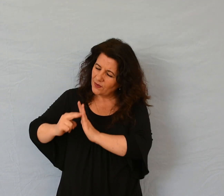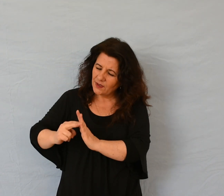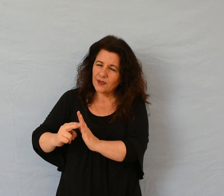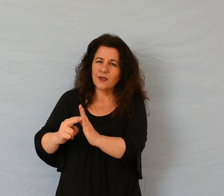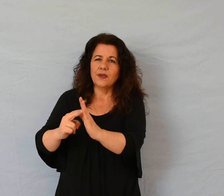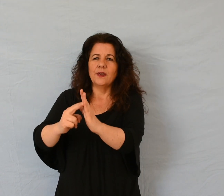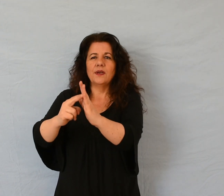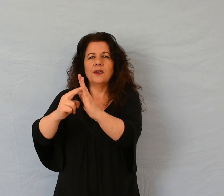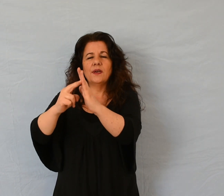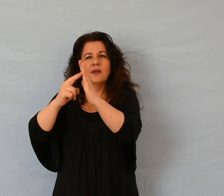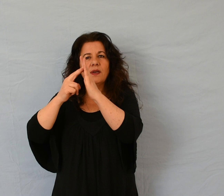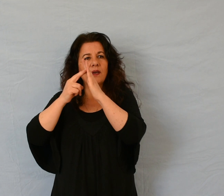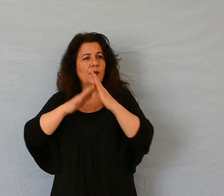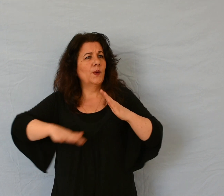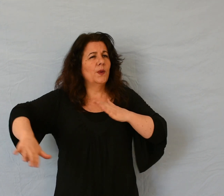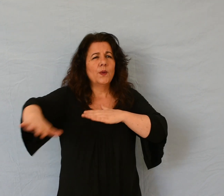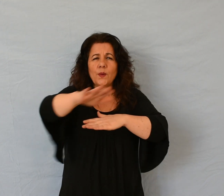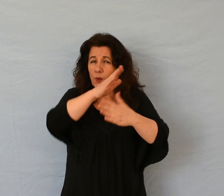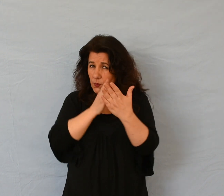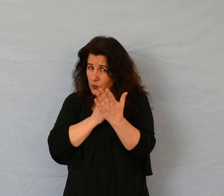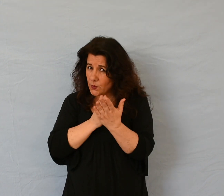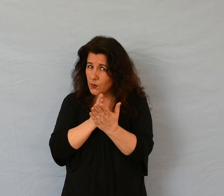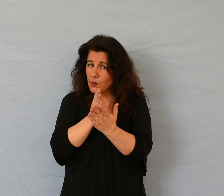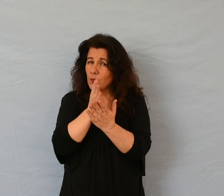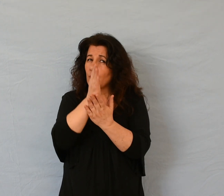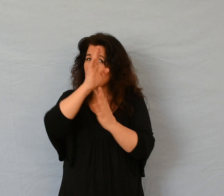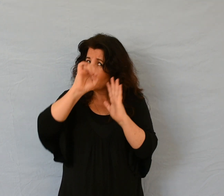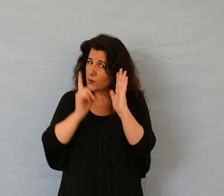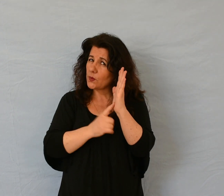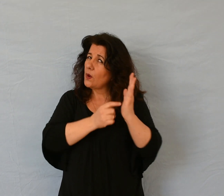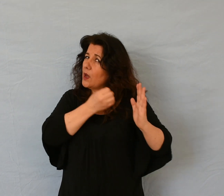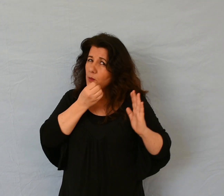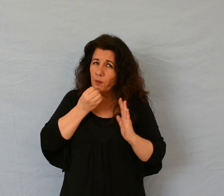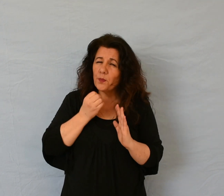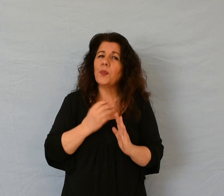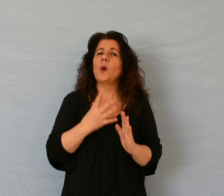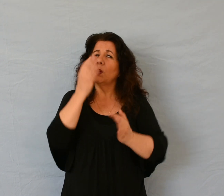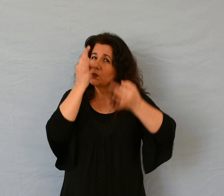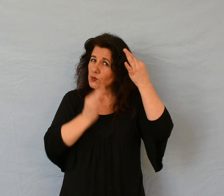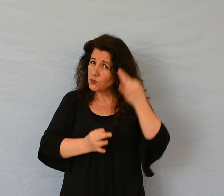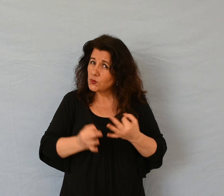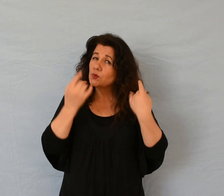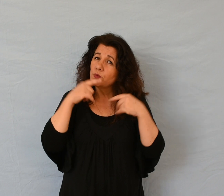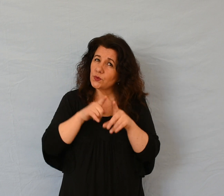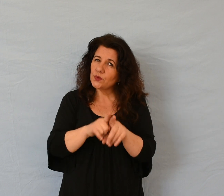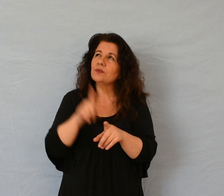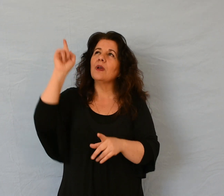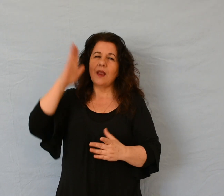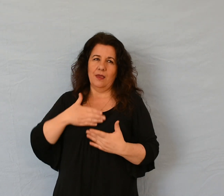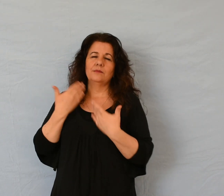Il aime le bon droit et la justice. La terre est remplie de son amour.